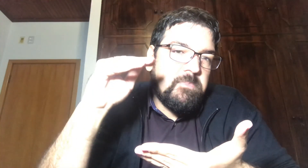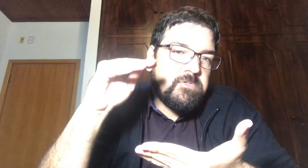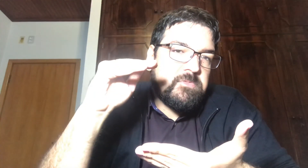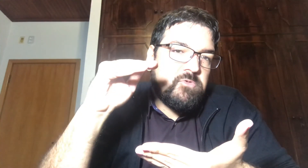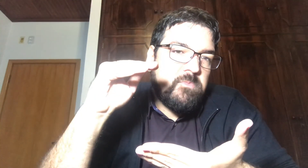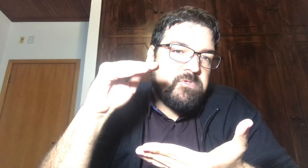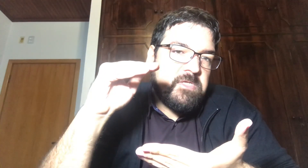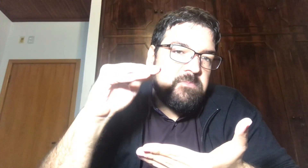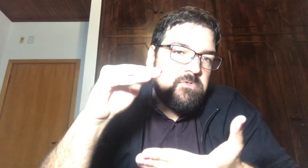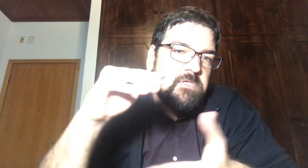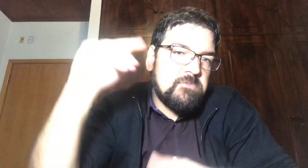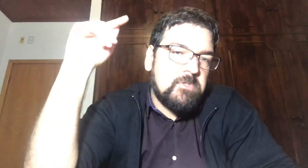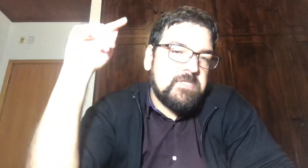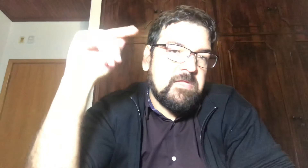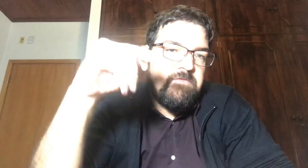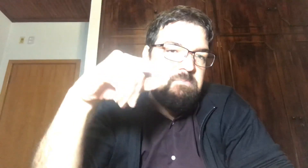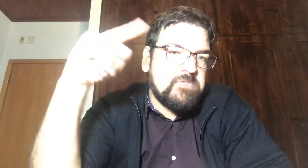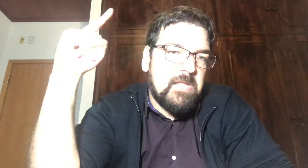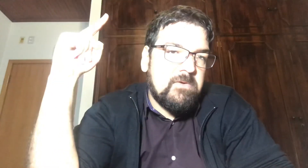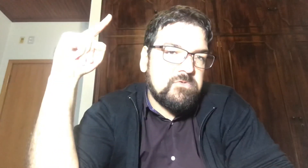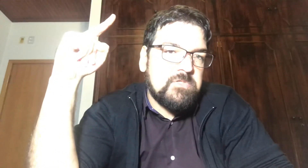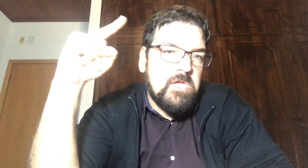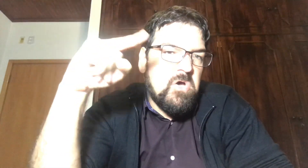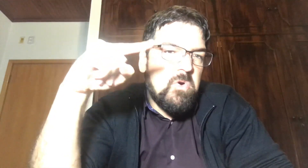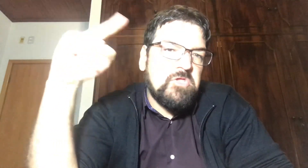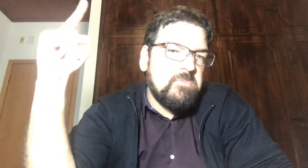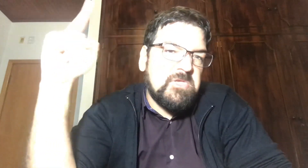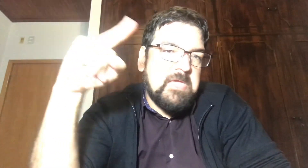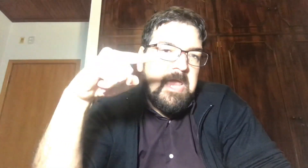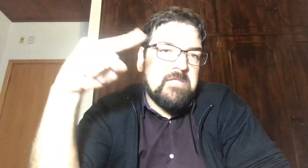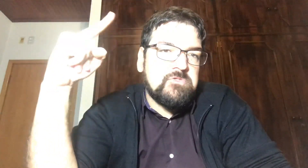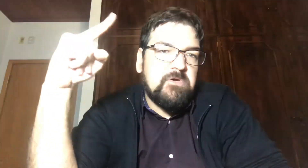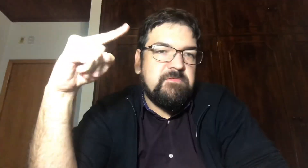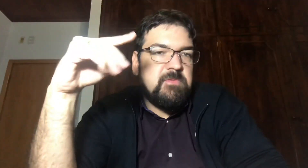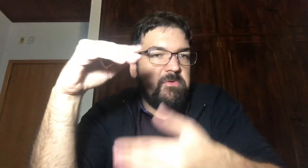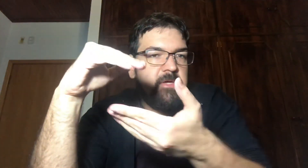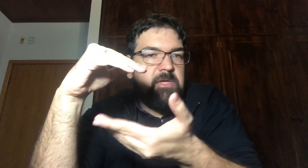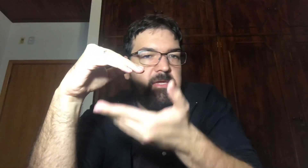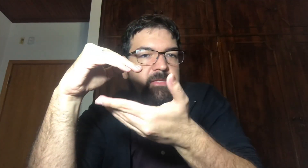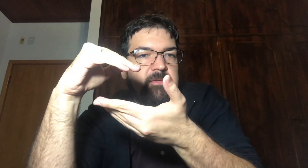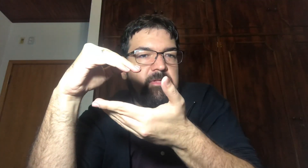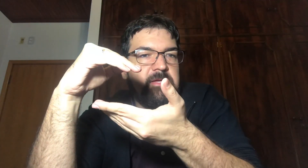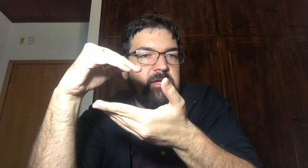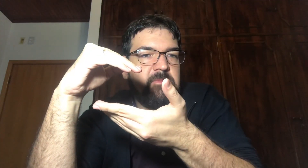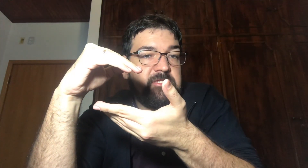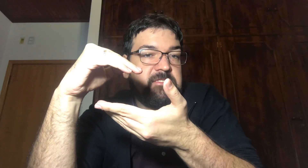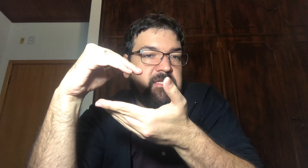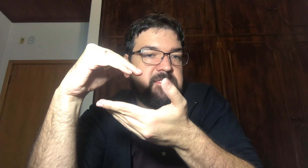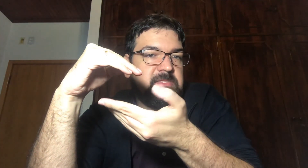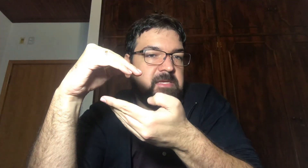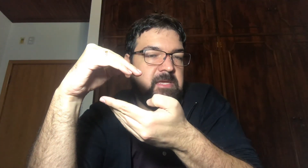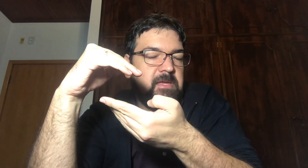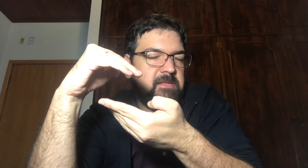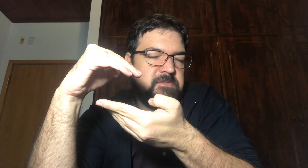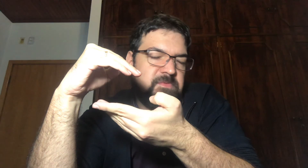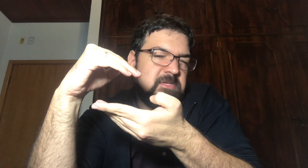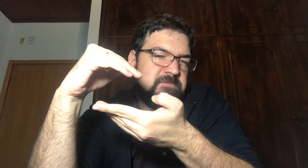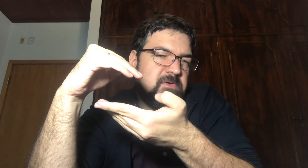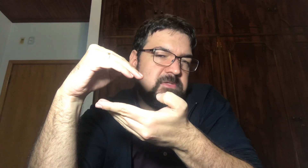vão Pelo topo Dos 7 mil E duzentos Pode ser Que ele vai Buscar lá Os 8 mil E quinhentos Nove mil Então ele ganha Uma resistência Até que relativamente Forte